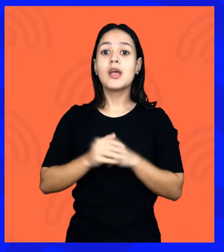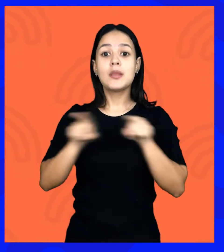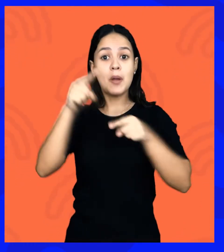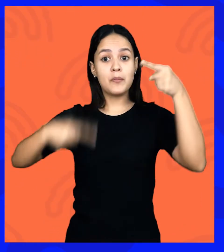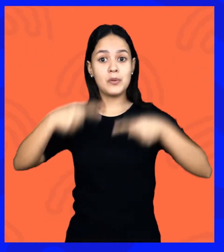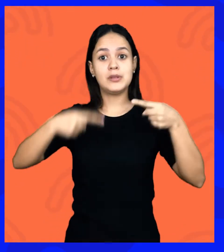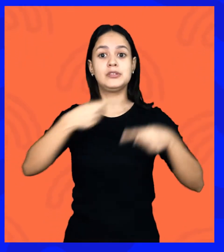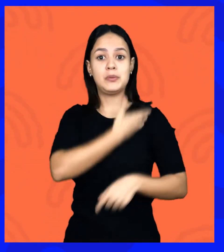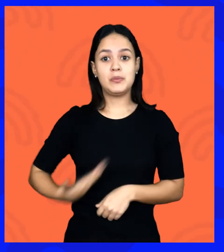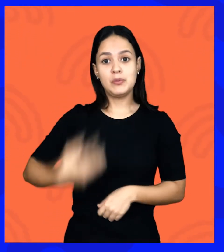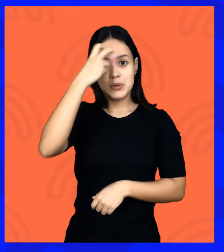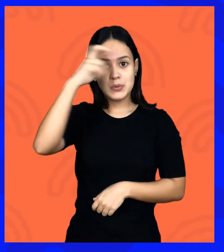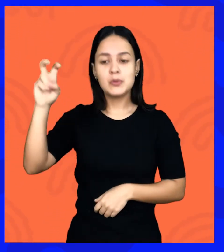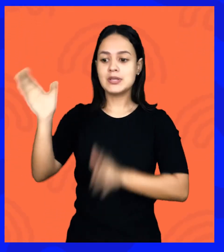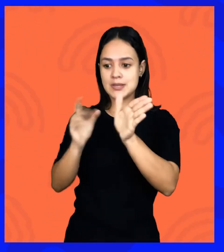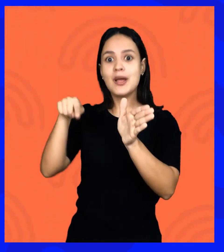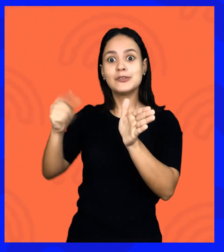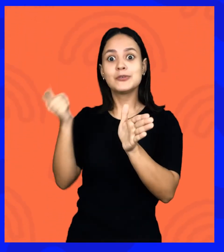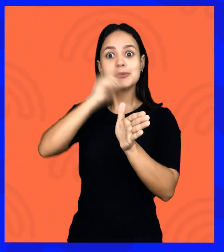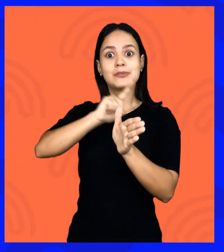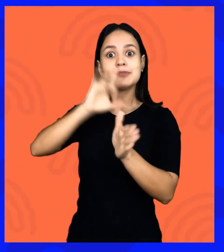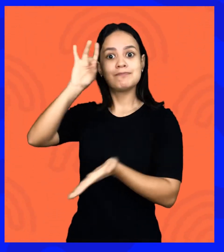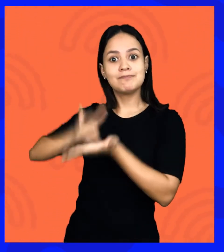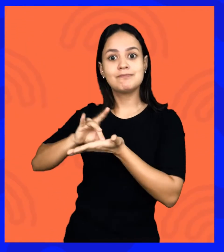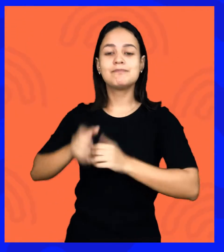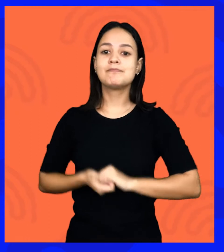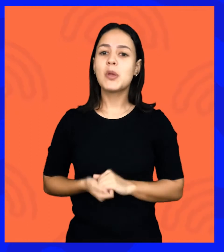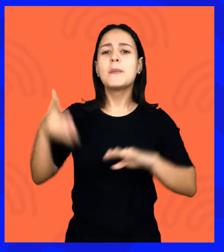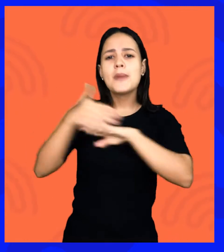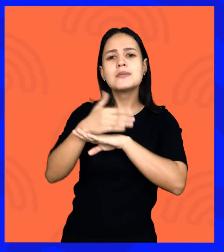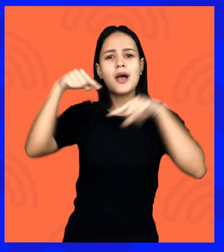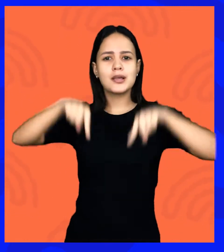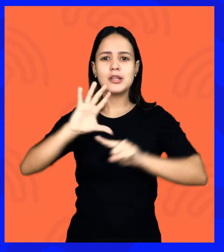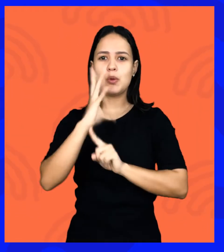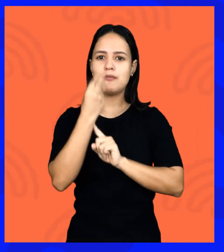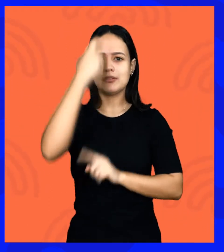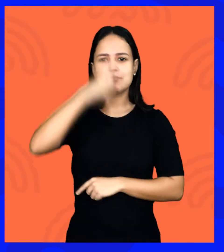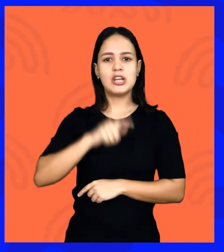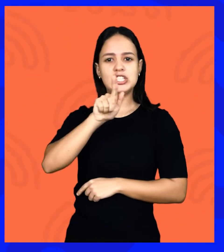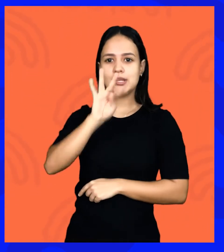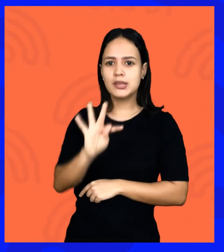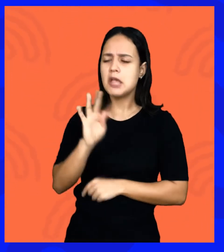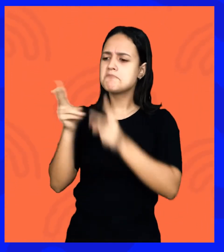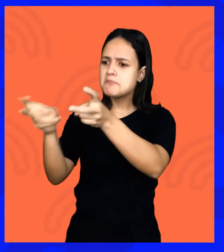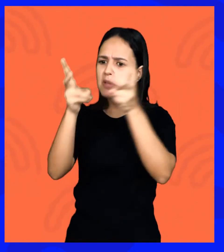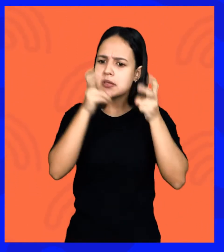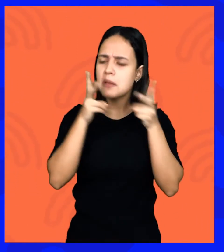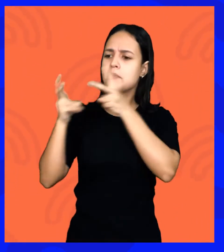pública de cultura, a acessibilidade, seja algo tangível. Estar aqui participando desse evento enquanto GT e vendo a